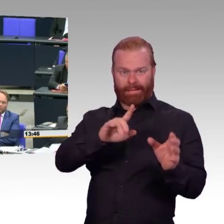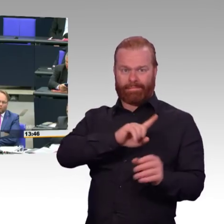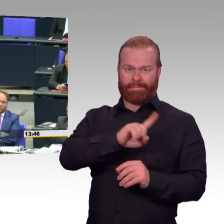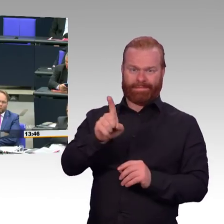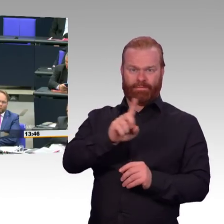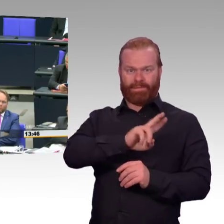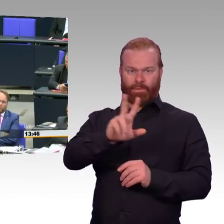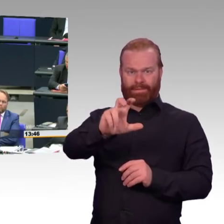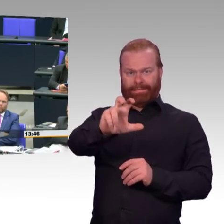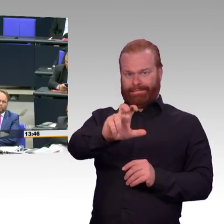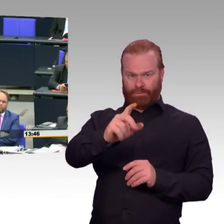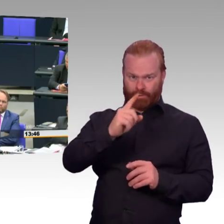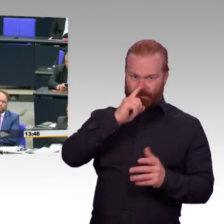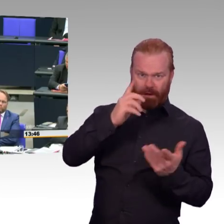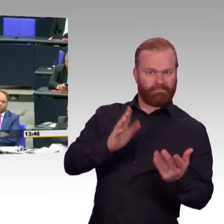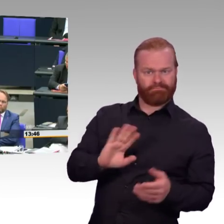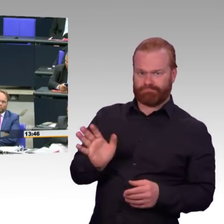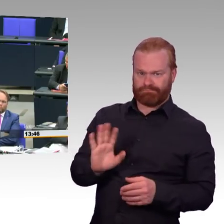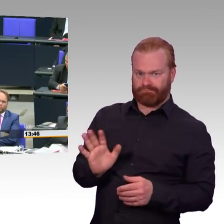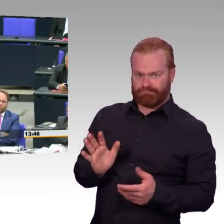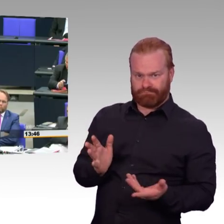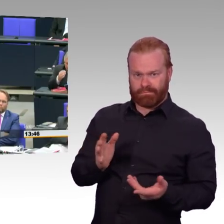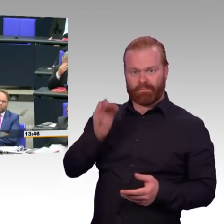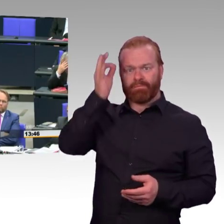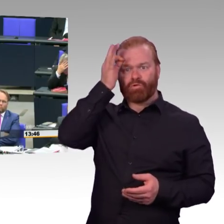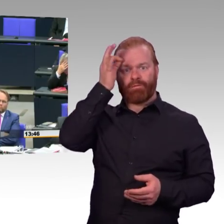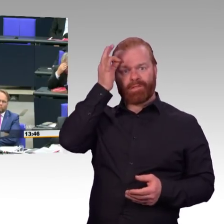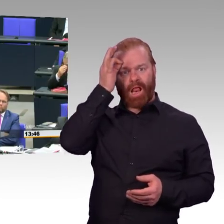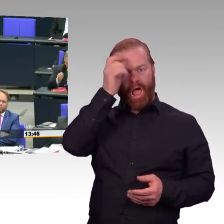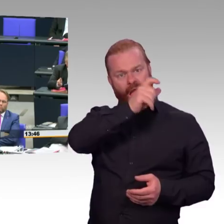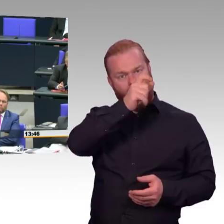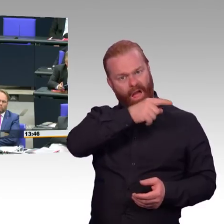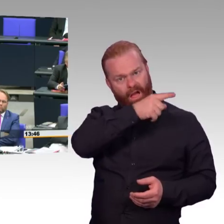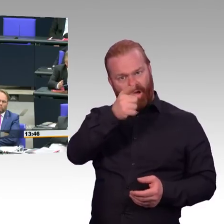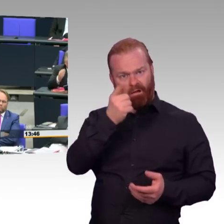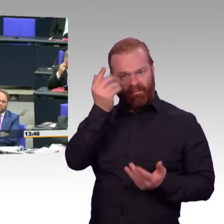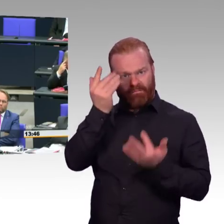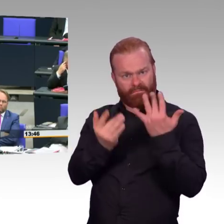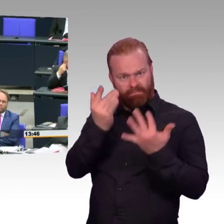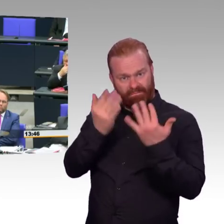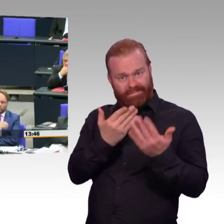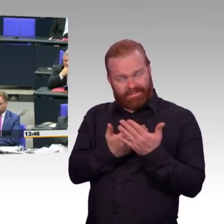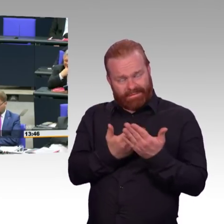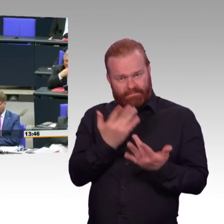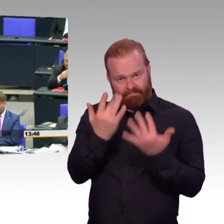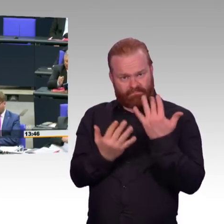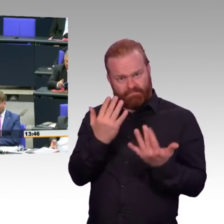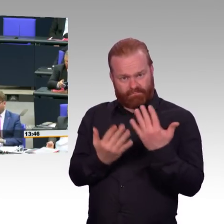sind, die unter Scientists for Future die Proteste von Fridays for Future unterstützen. Das sind die Profis. Und